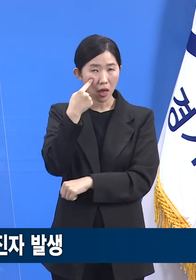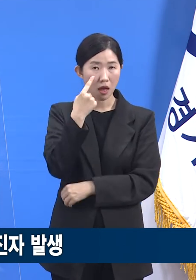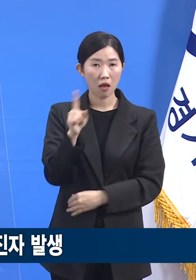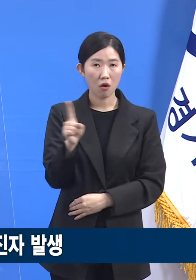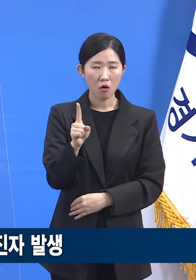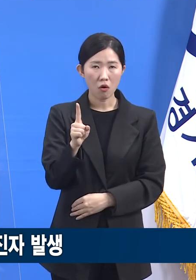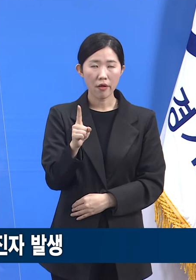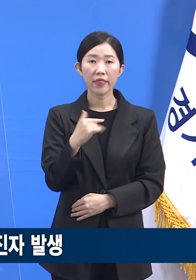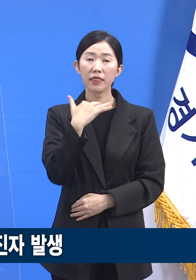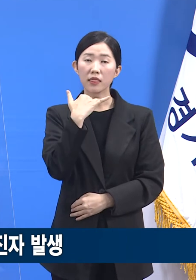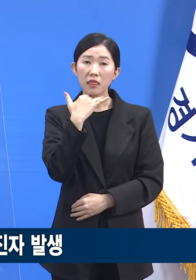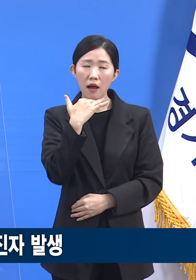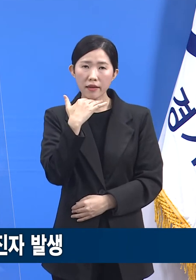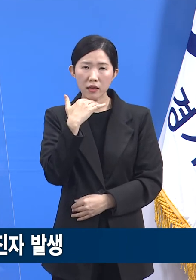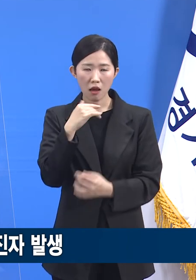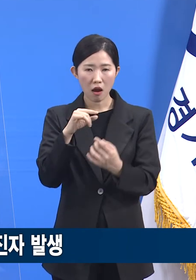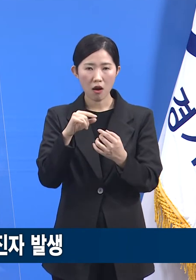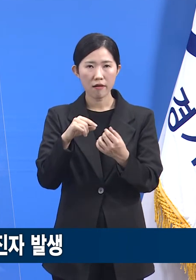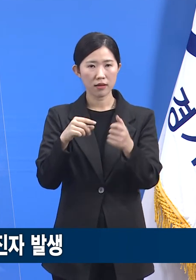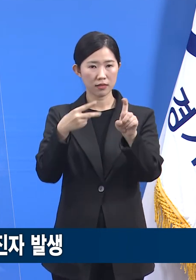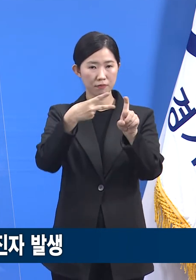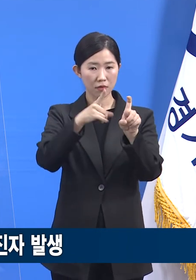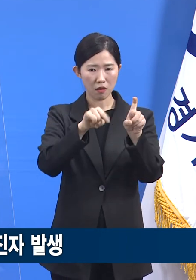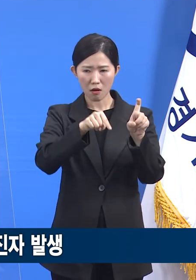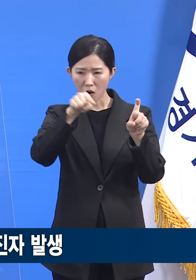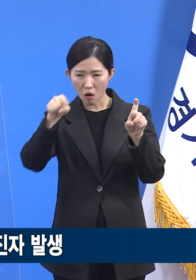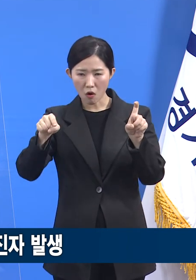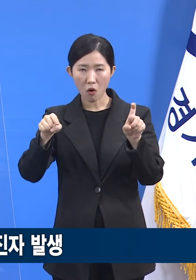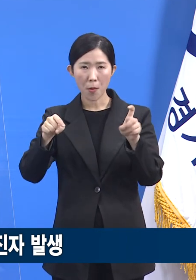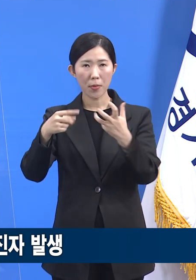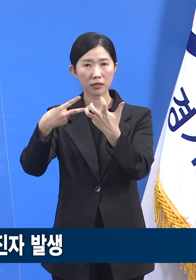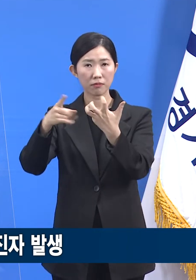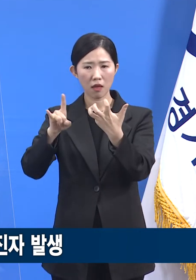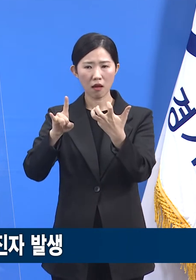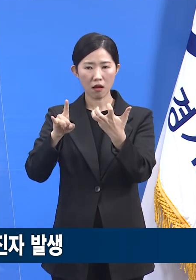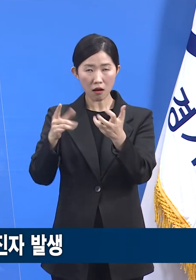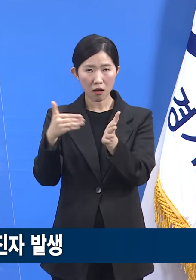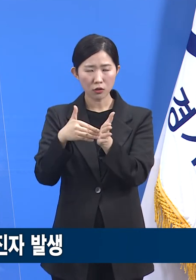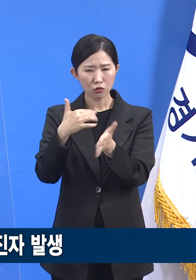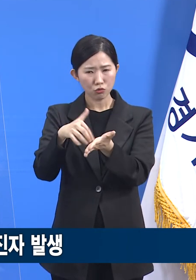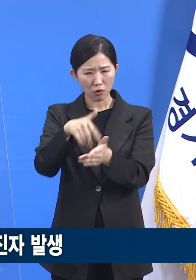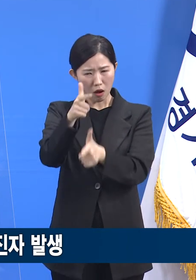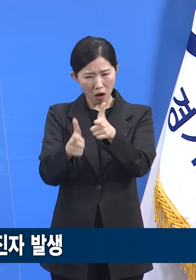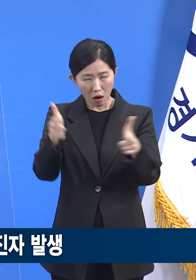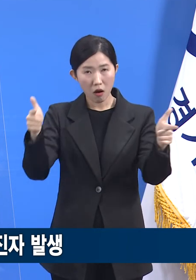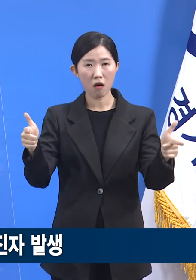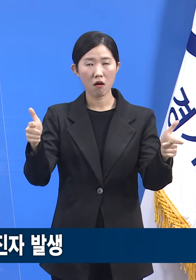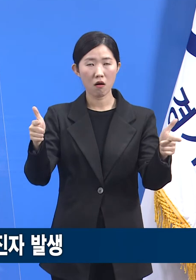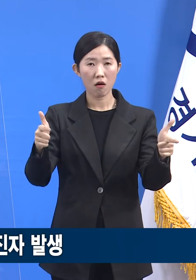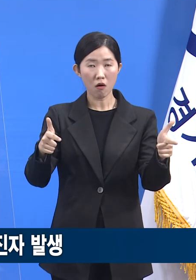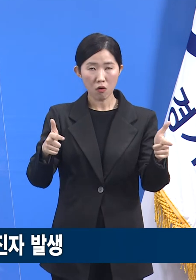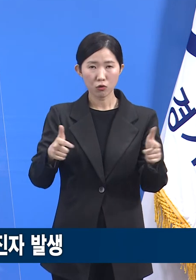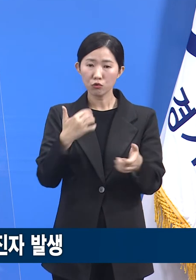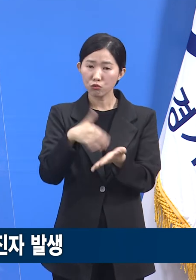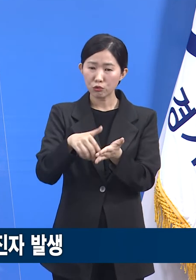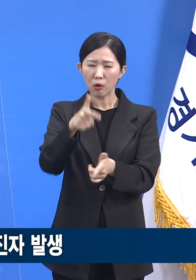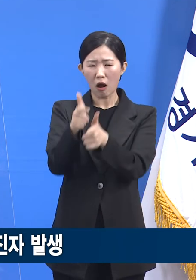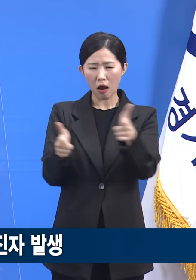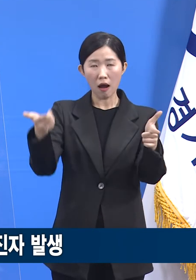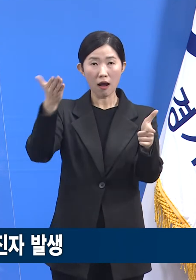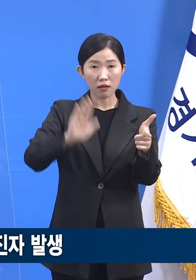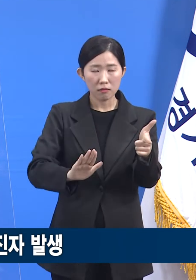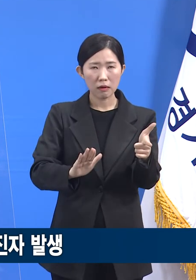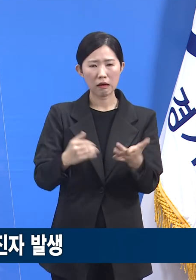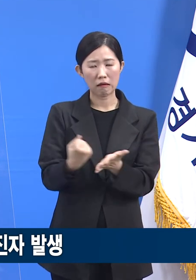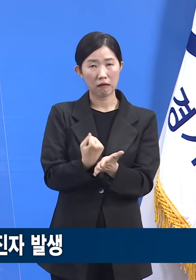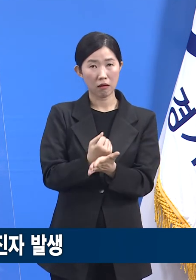연령대에서 고르게 발생한다는 것입니다. 발생 연령이 평준화되었지만 안타깝게도 고령층